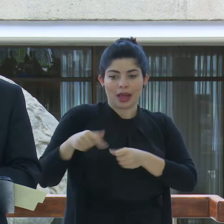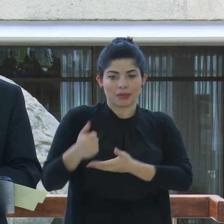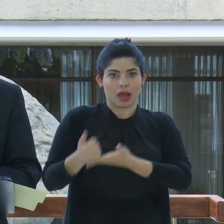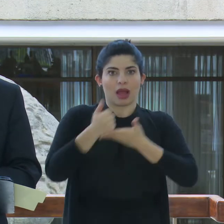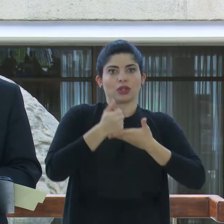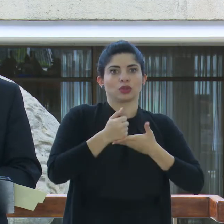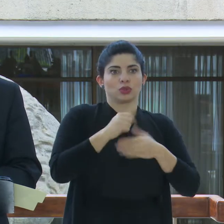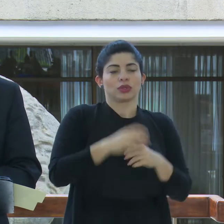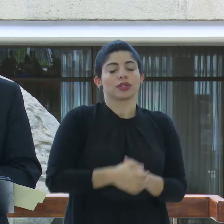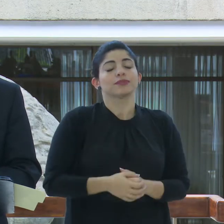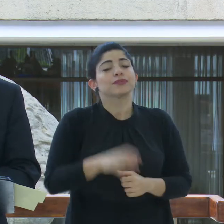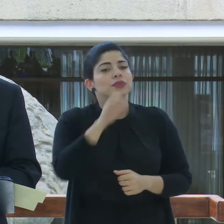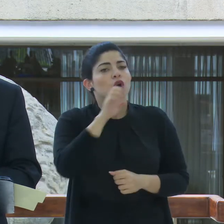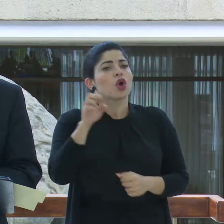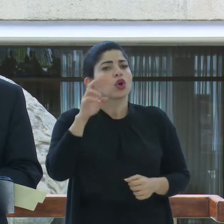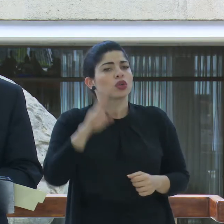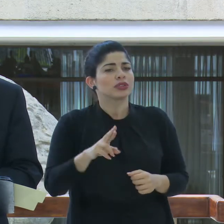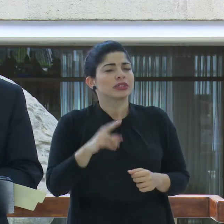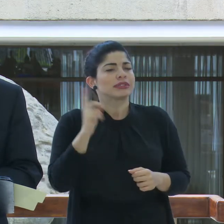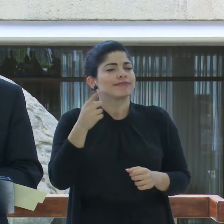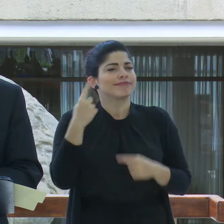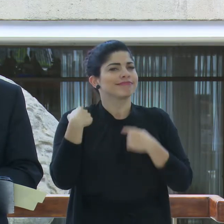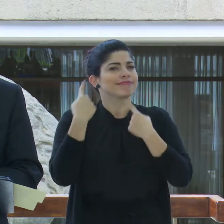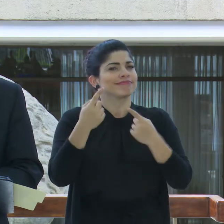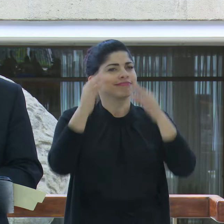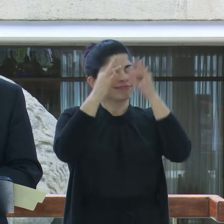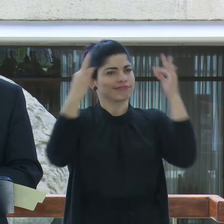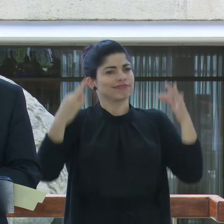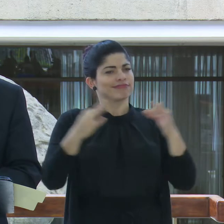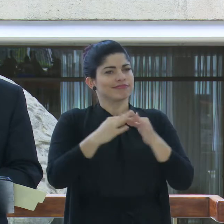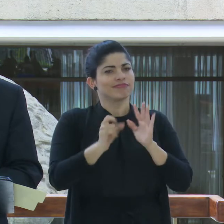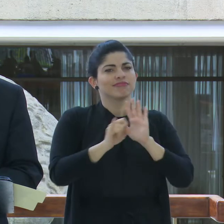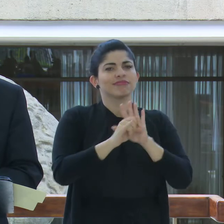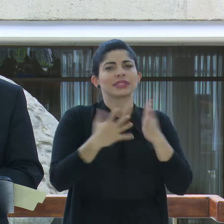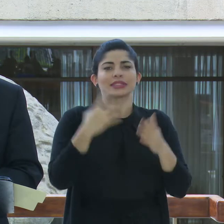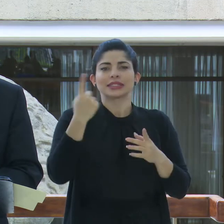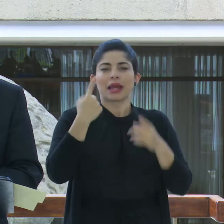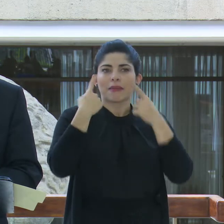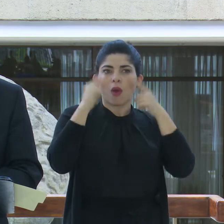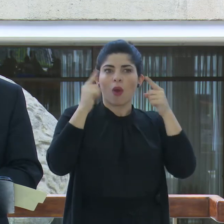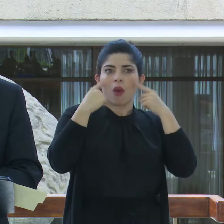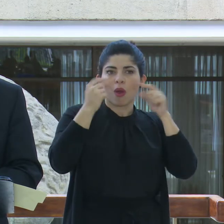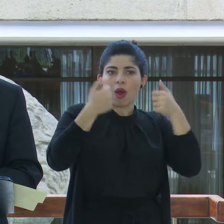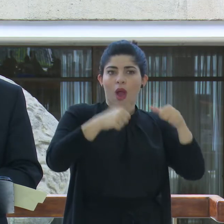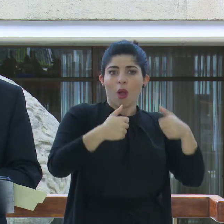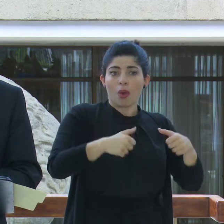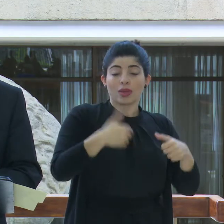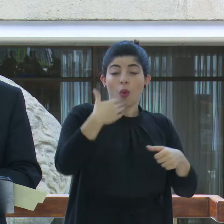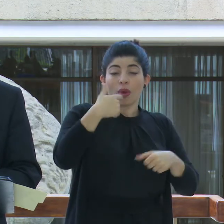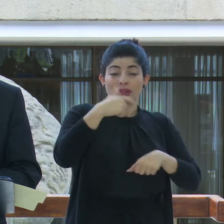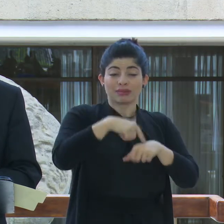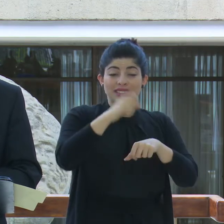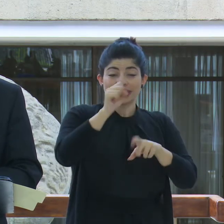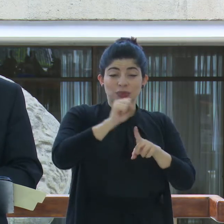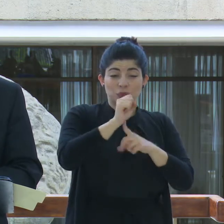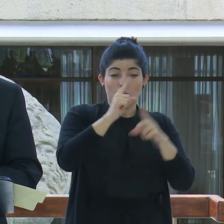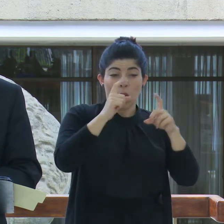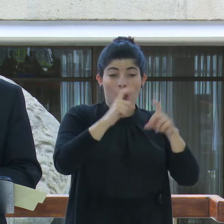Costa Rica se ha caracterizado por lograr acuerdos en momentos complejos,